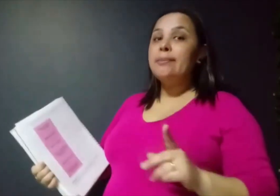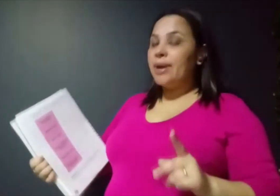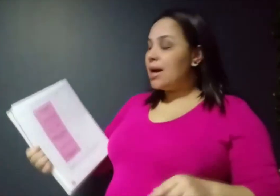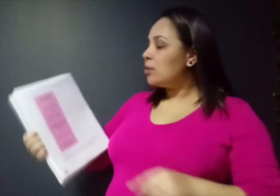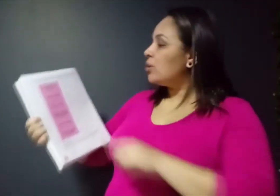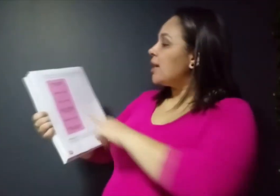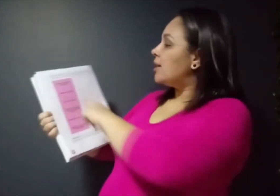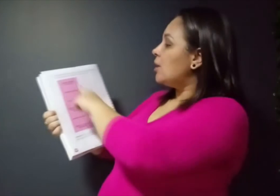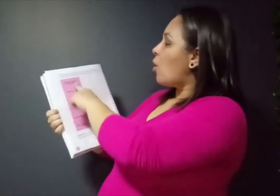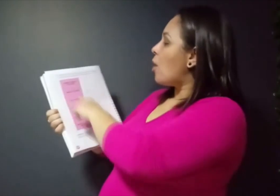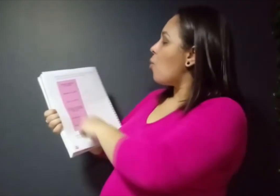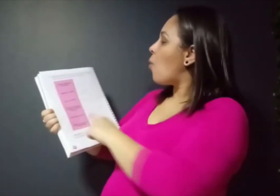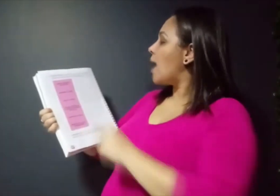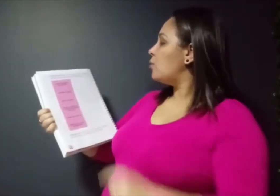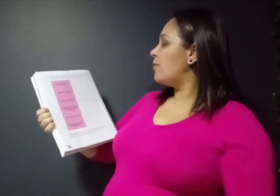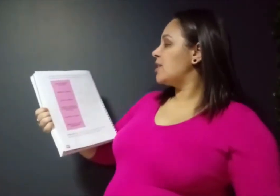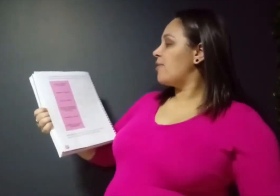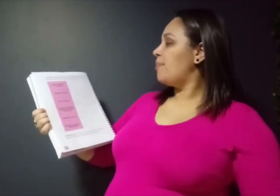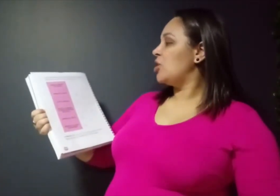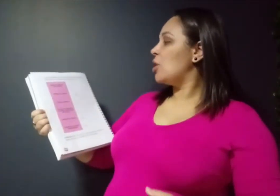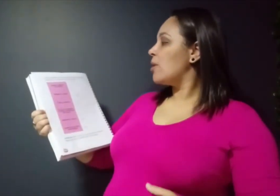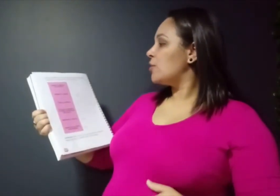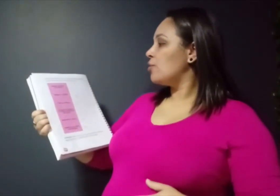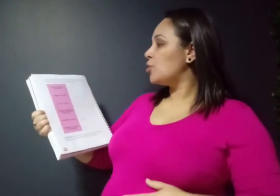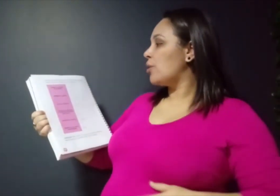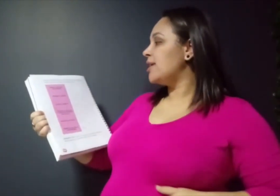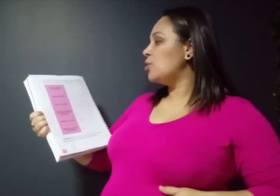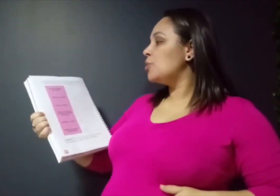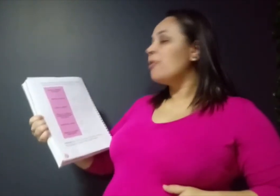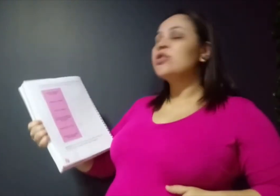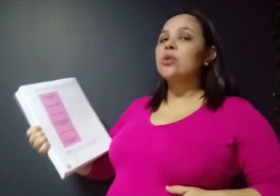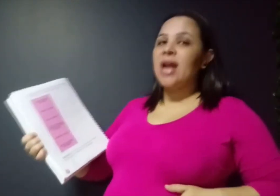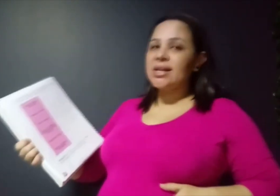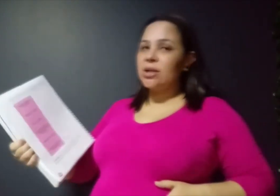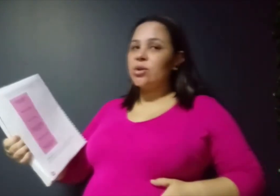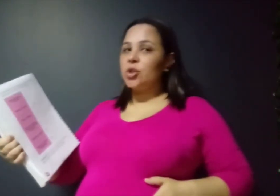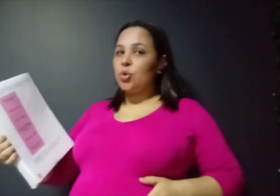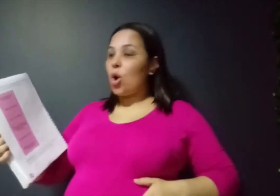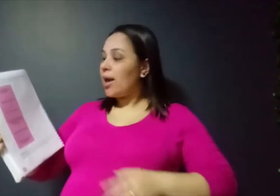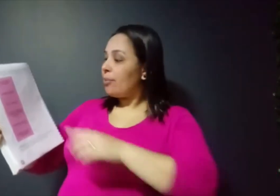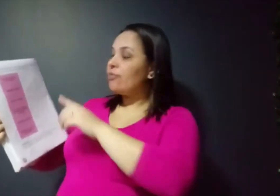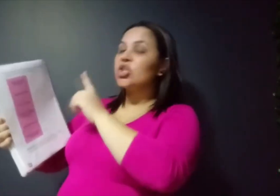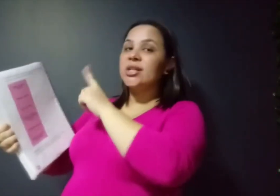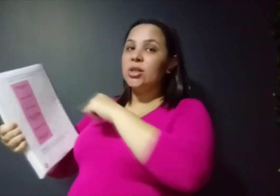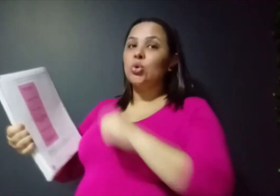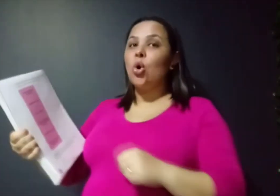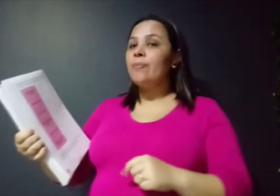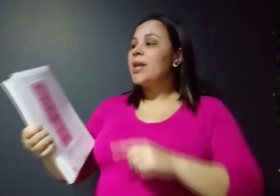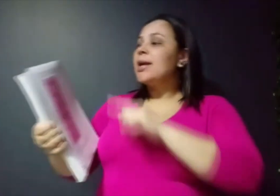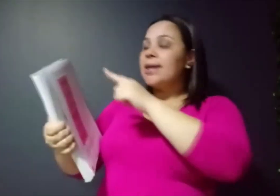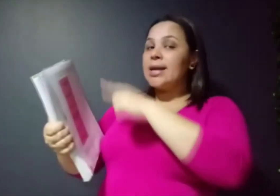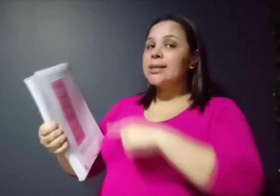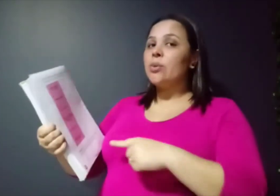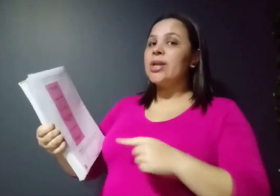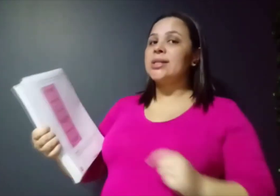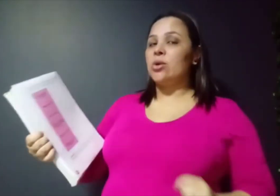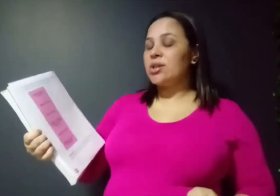Lembrando que aqui, ó. É um quadro que você vai preencher com as funções dos profissionais da nossa escola. Que a prof já citou quem são eles na nossa